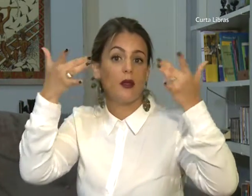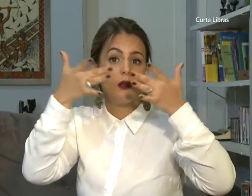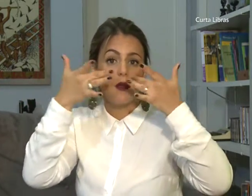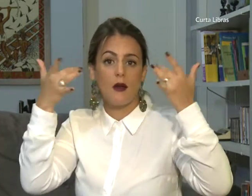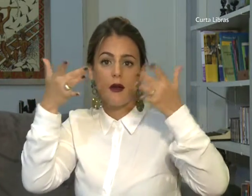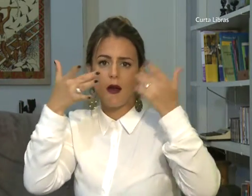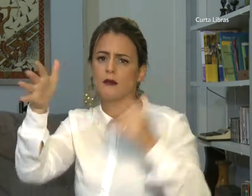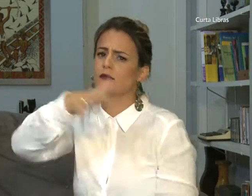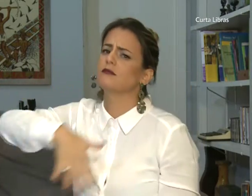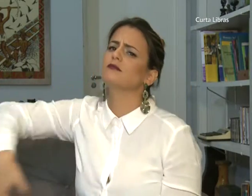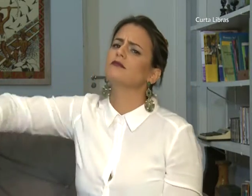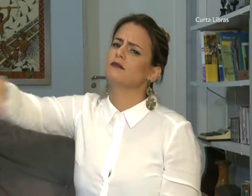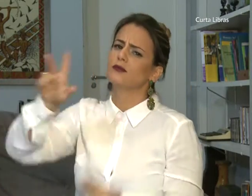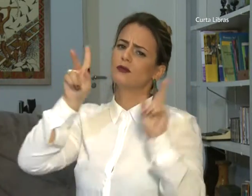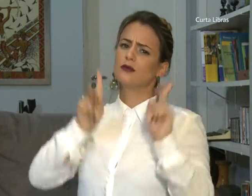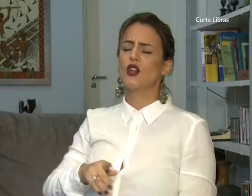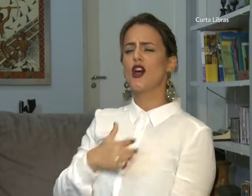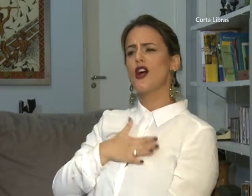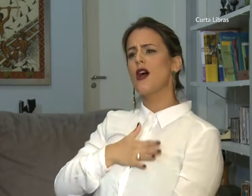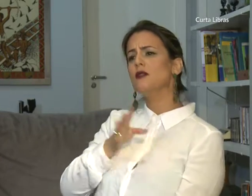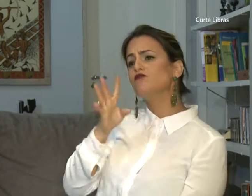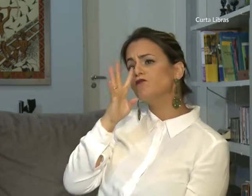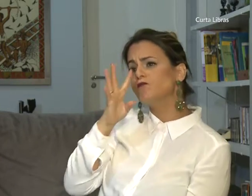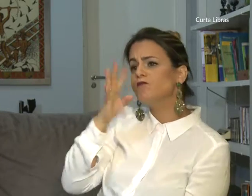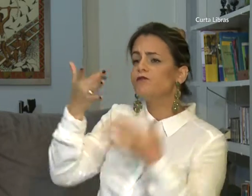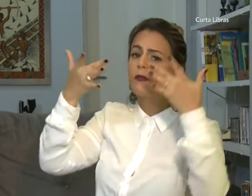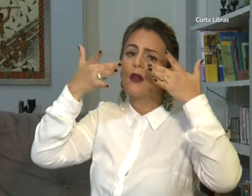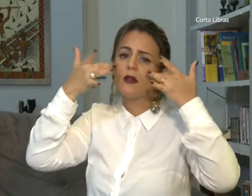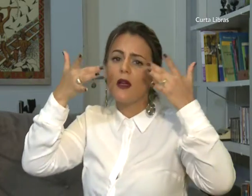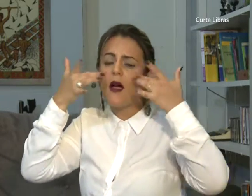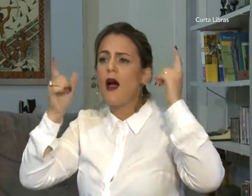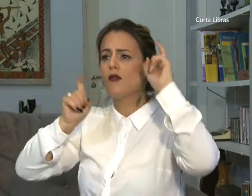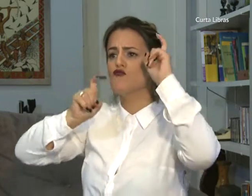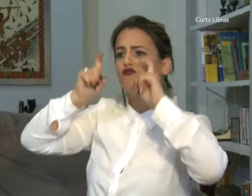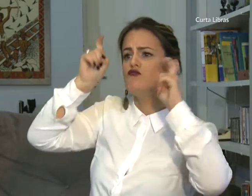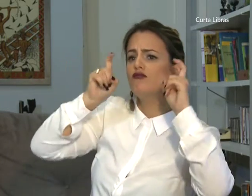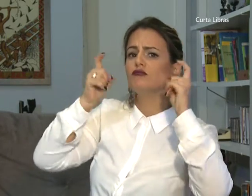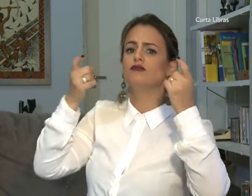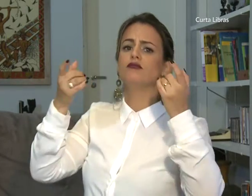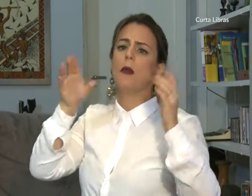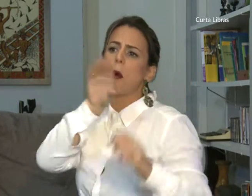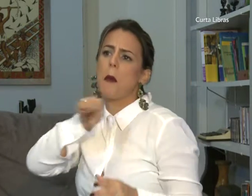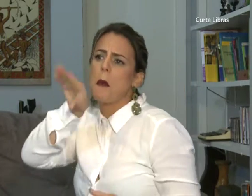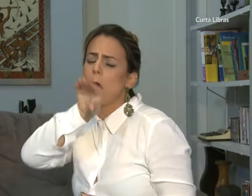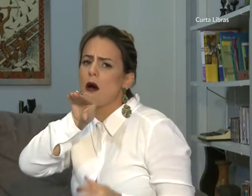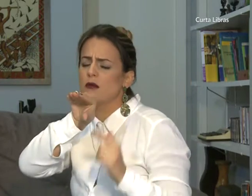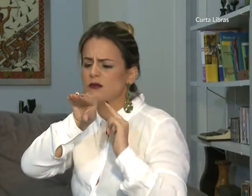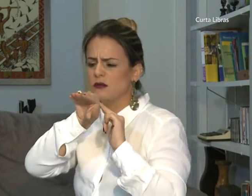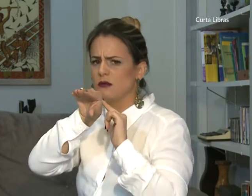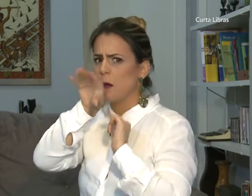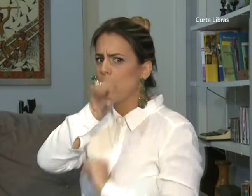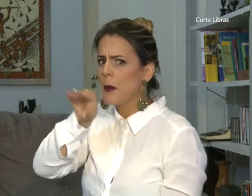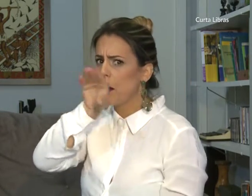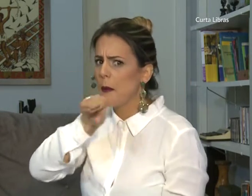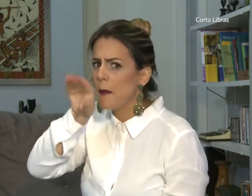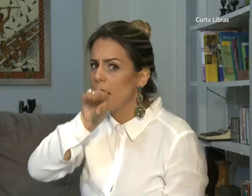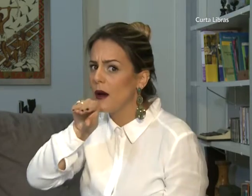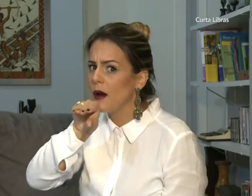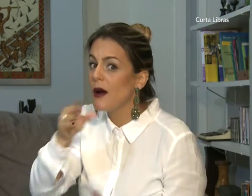teatro. Quem não gosta de uma boa peça teatral com todas as performances corporais e vocais dos artistas?